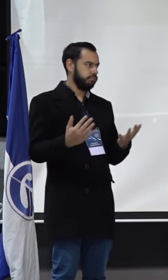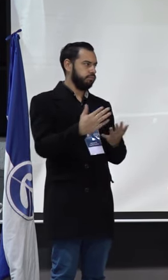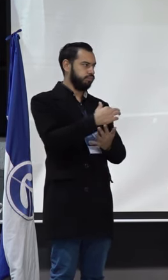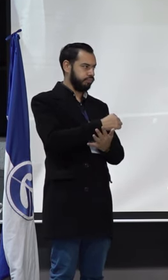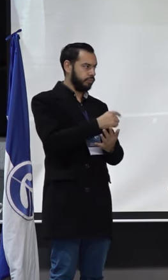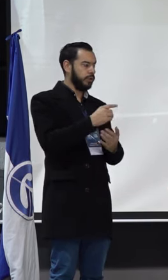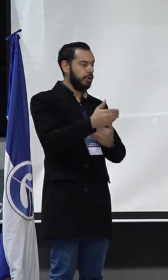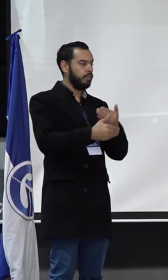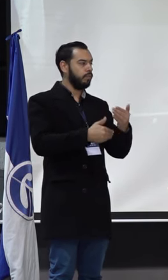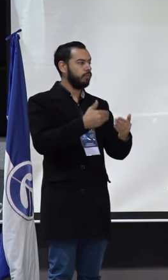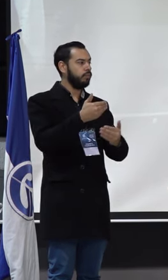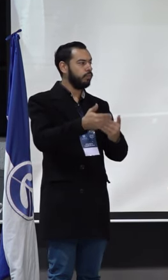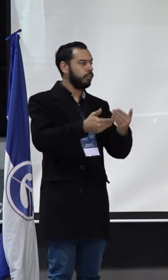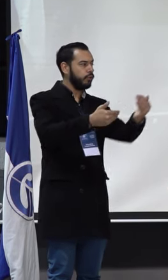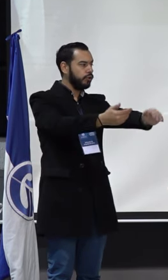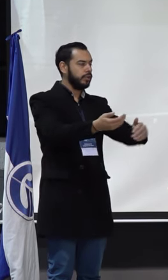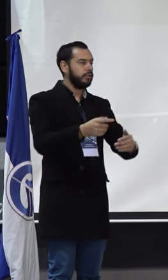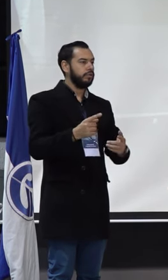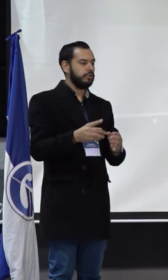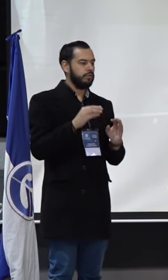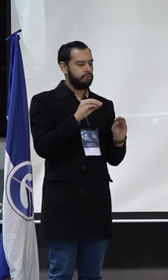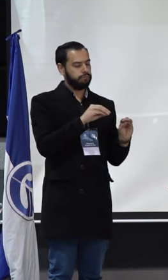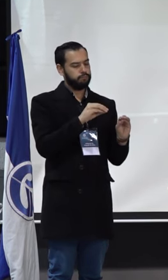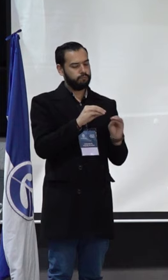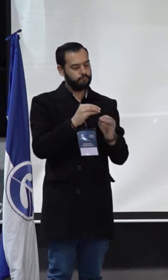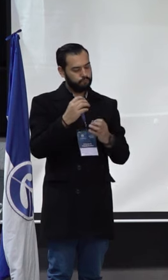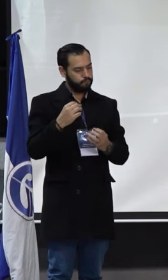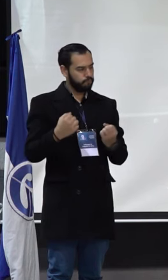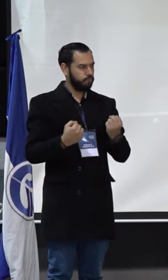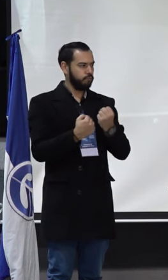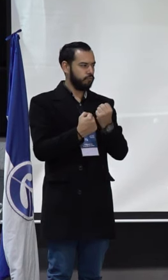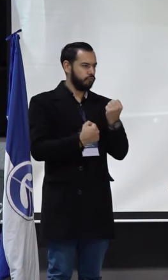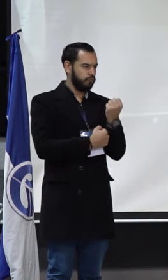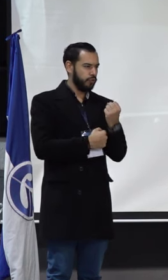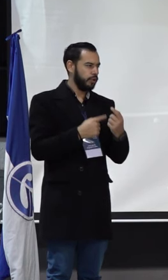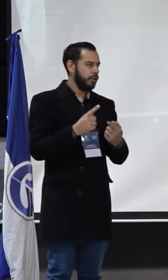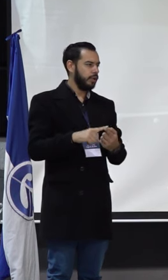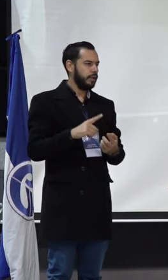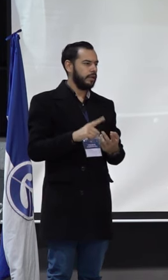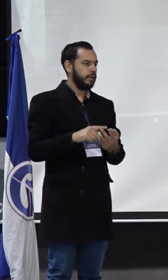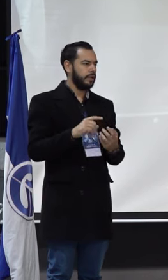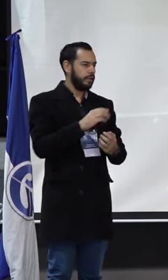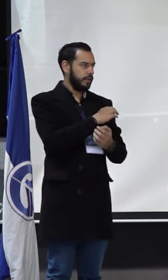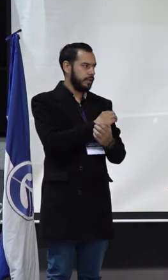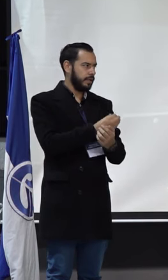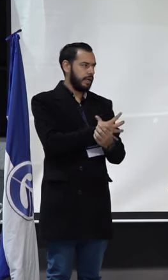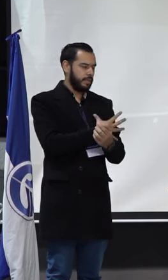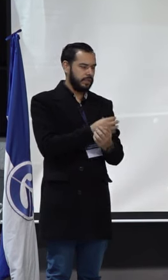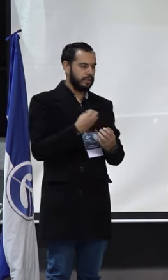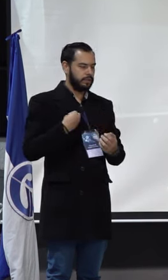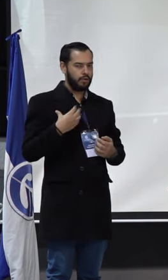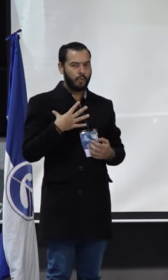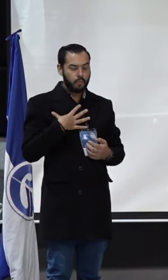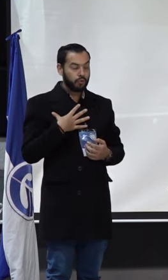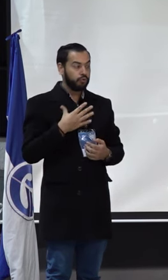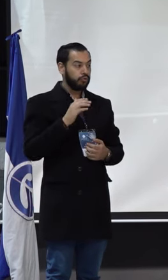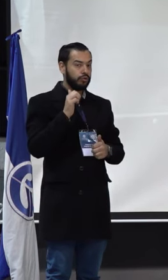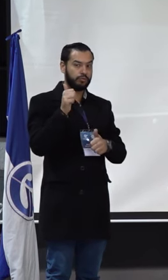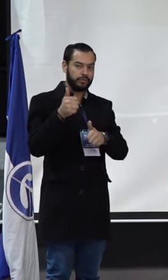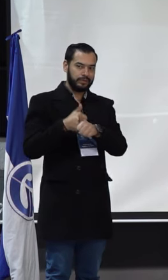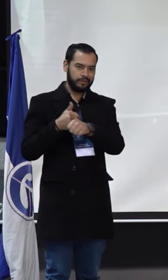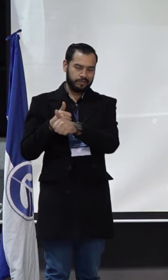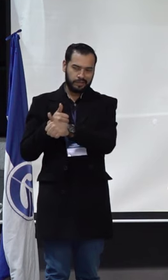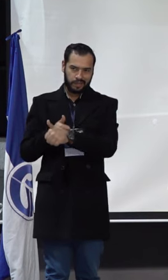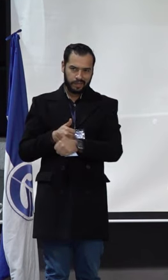procesos de fortalecimiento a las capacidades y oportunidades que tenemos desde esa